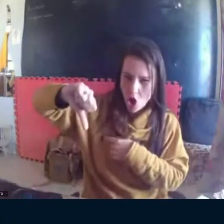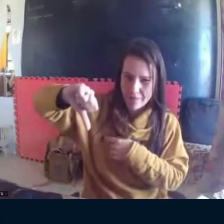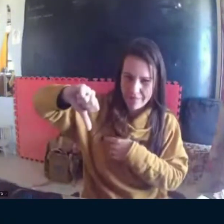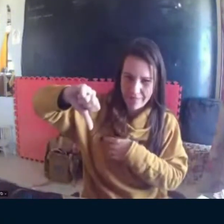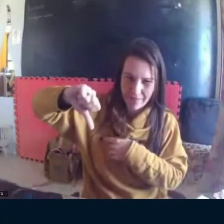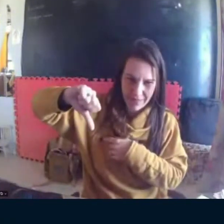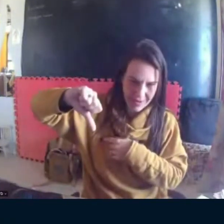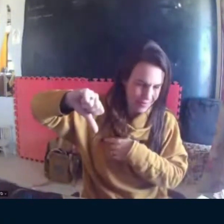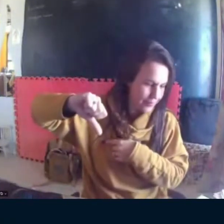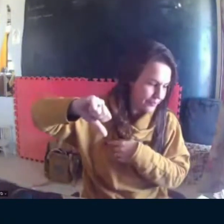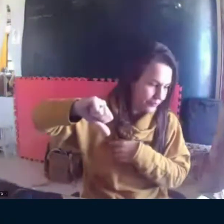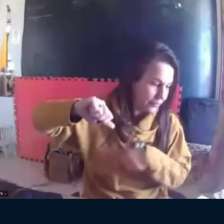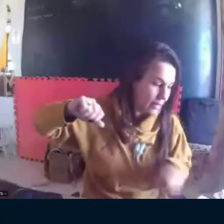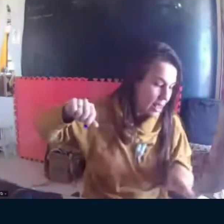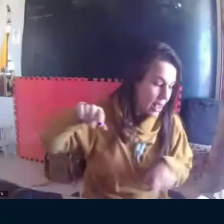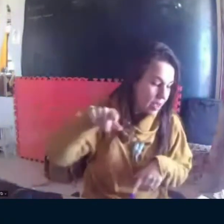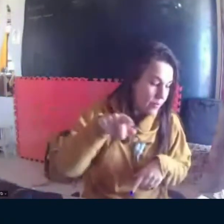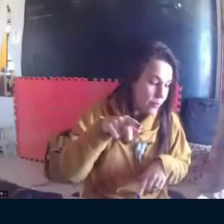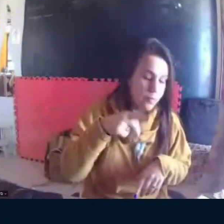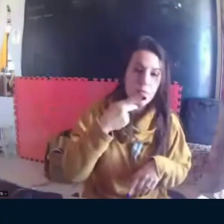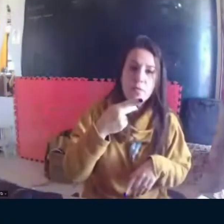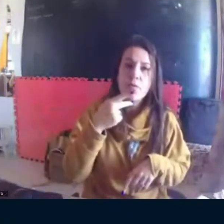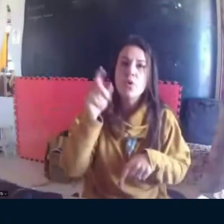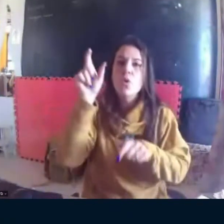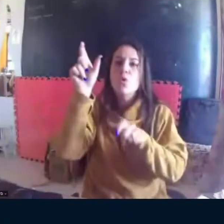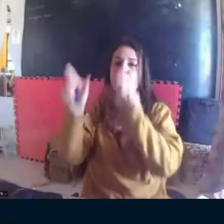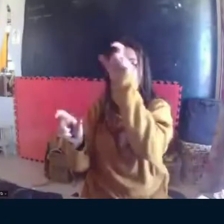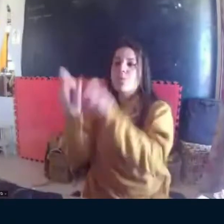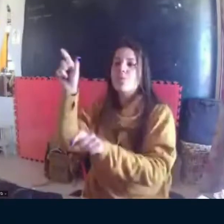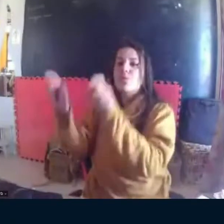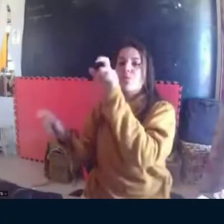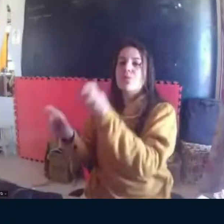Na página 19, você